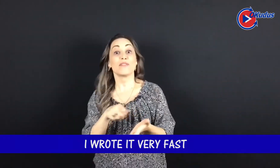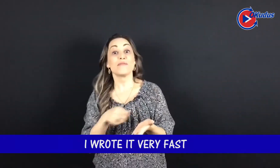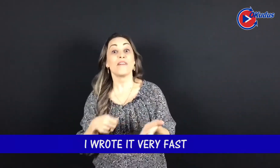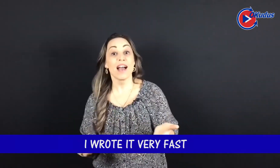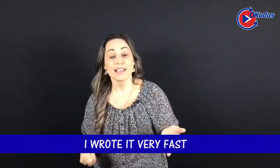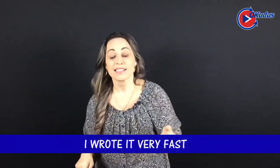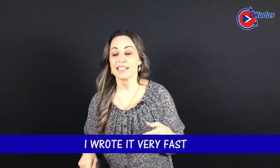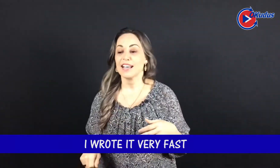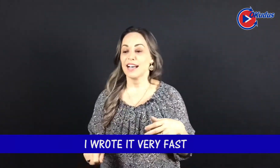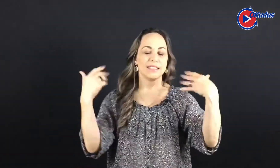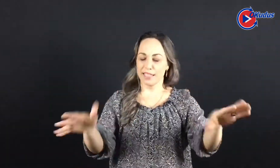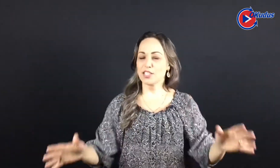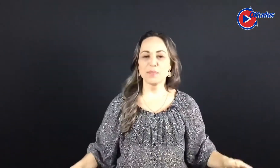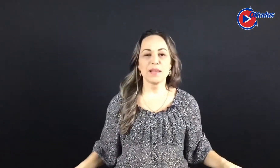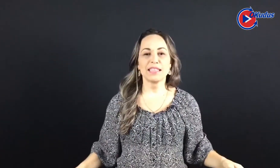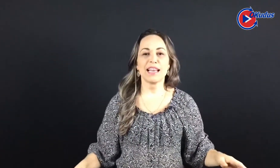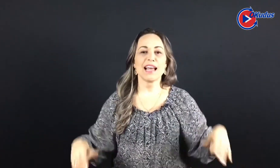very fast. Deixei a Pietra lá.